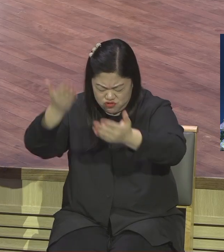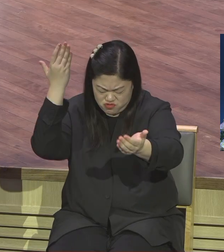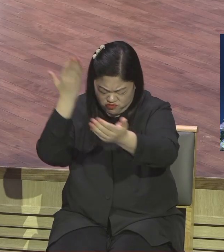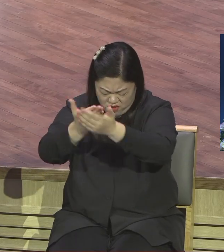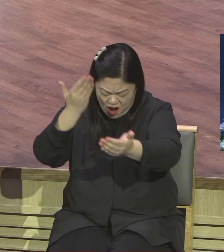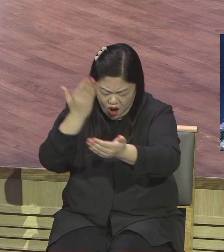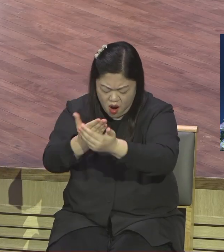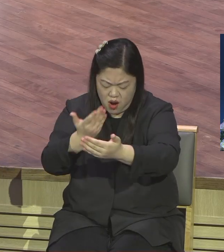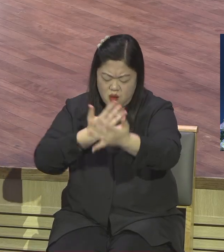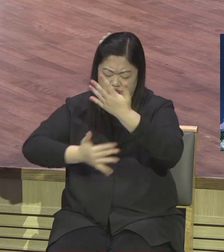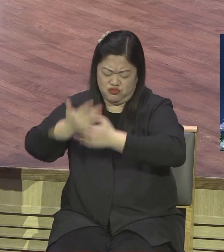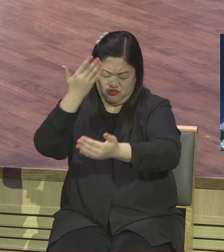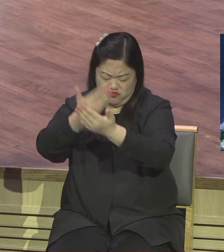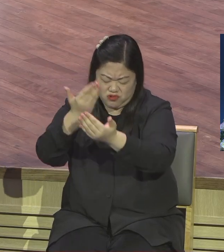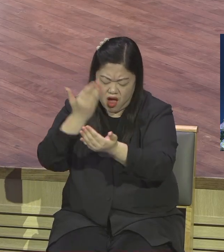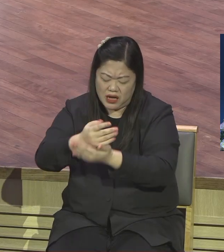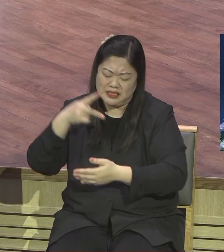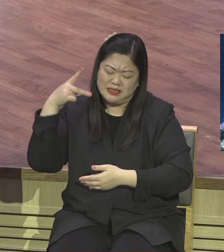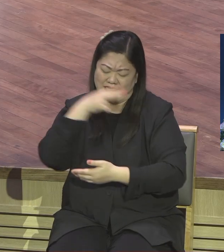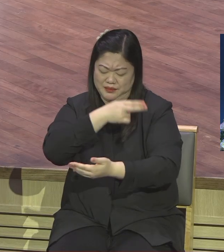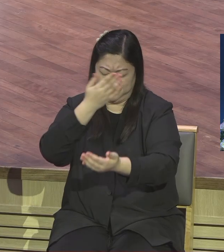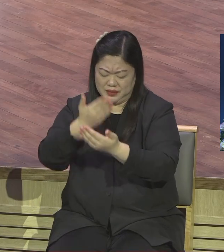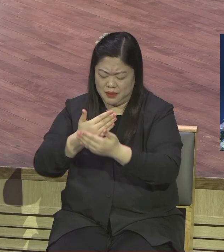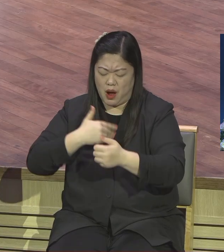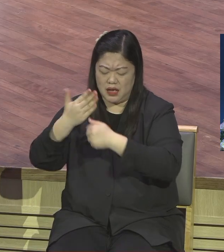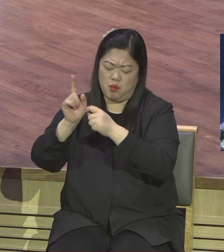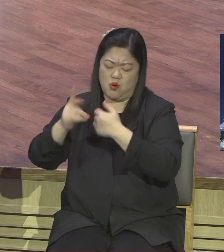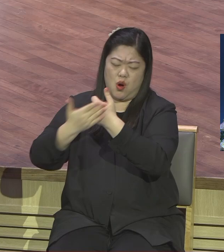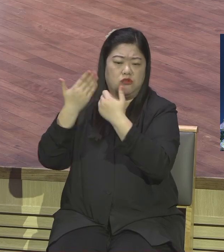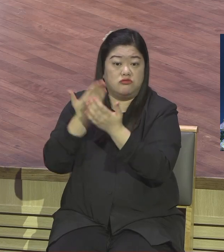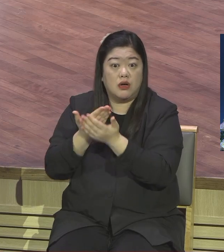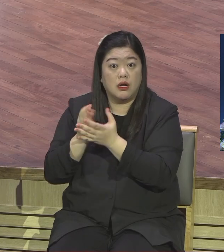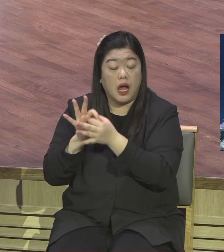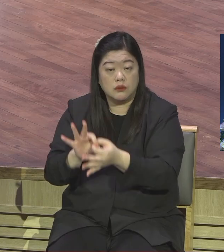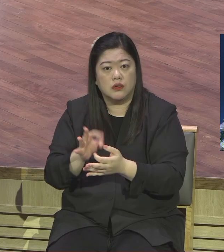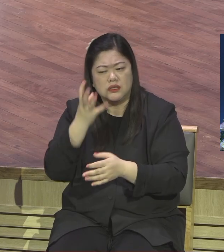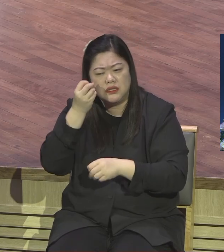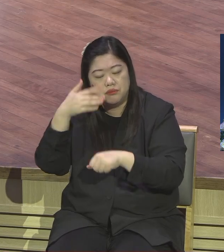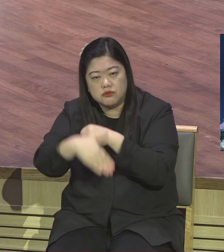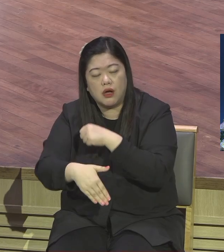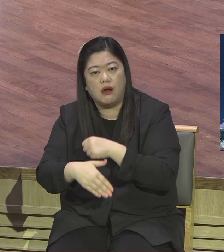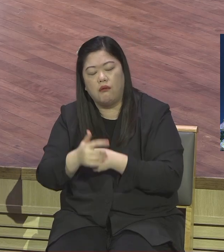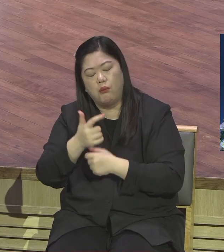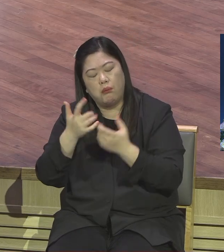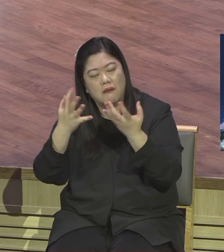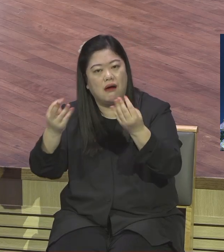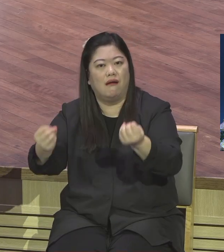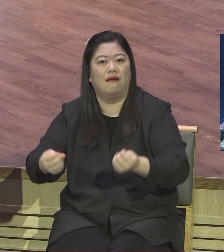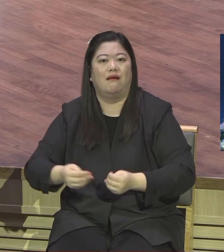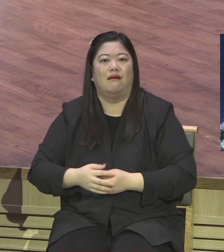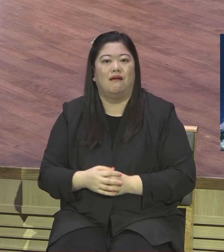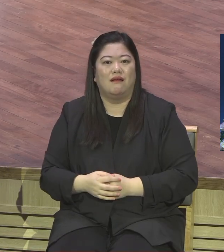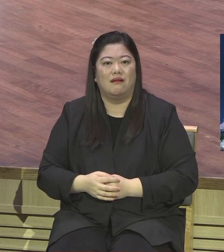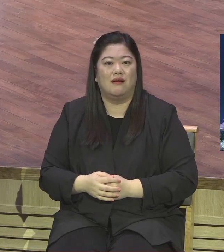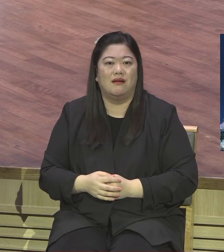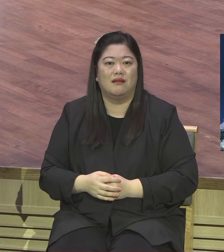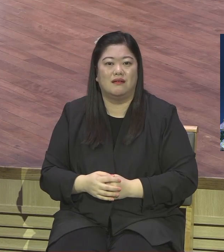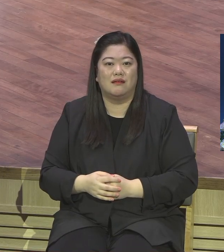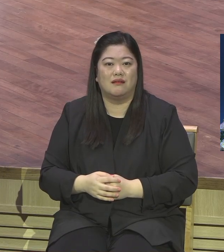금식하면 기도원에 꽉 찼어요 지금도 이 신비운동 그때는 지금 2000년에